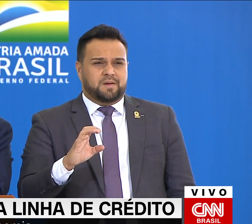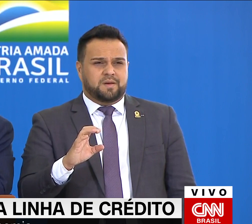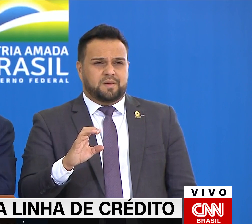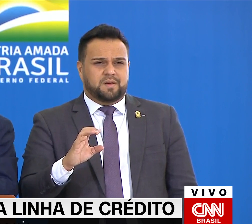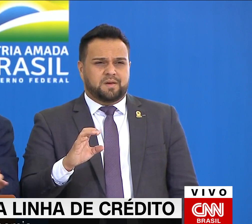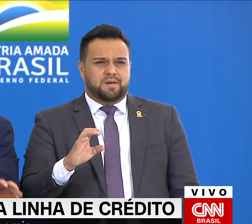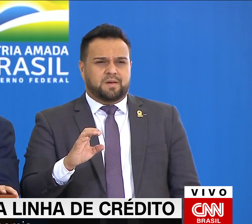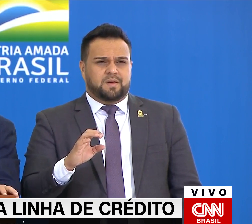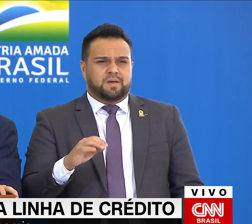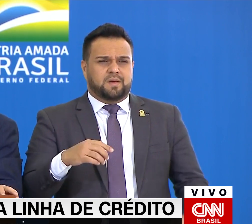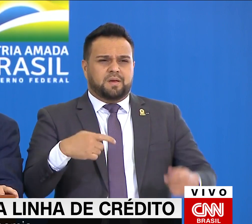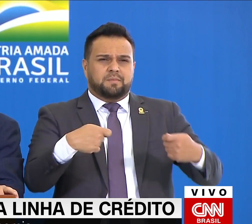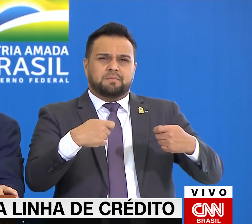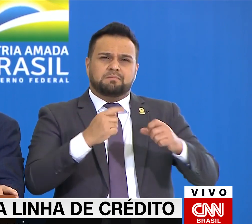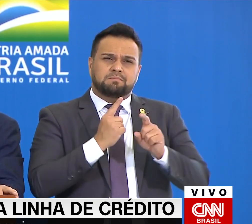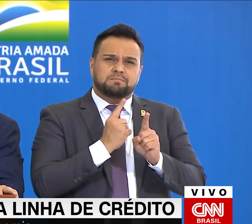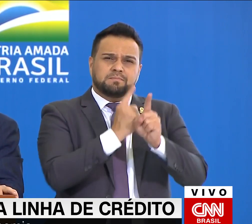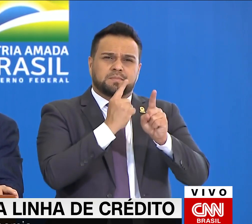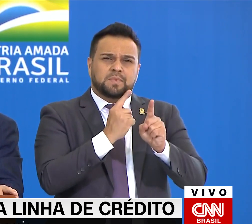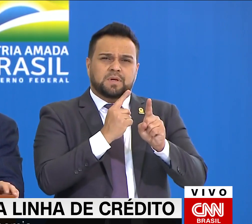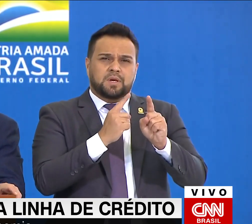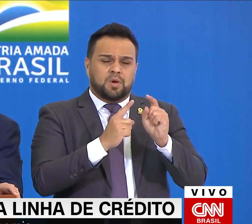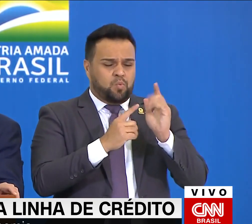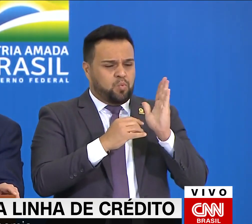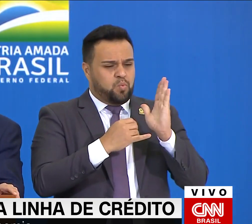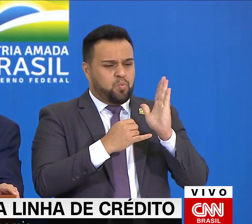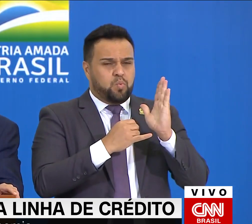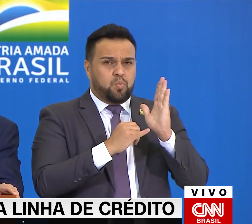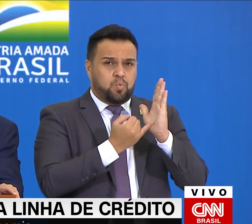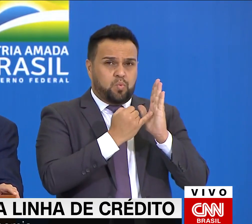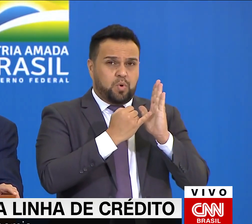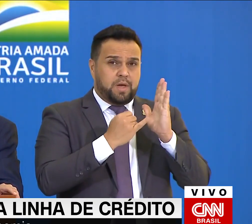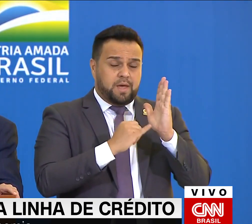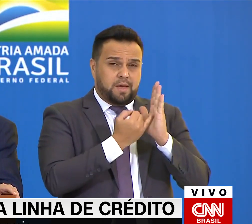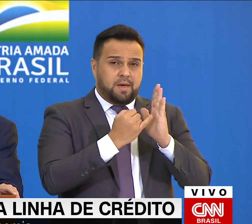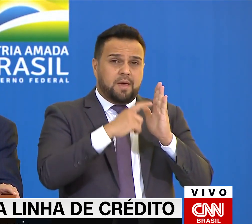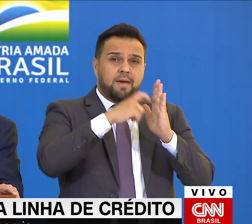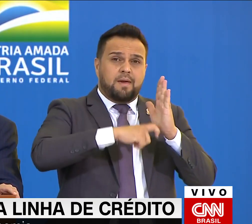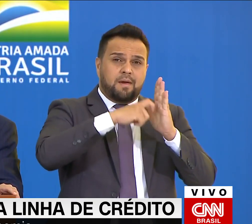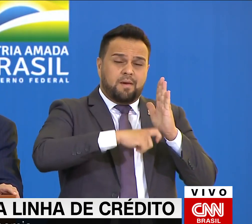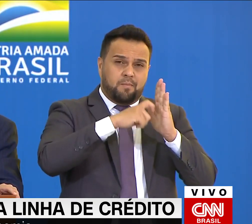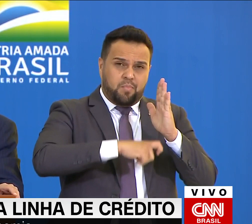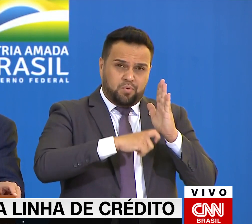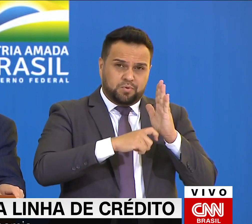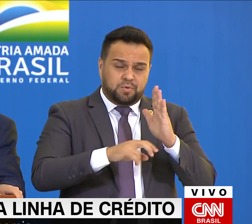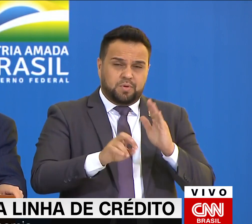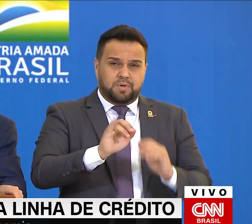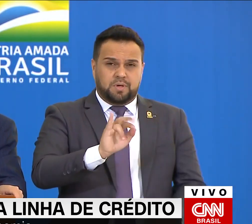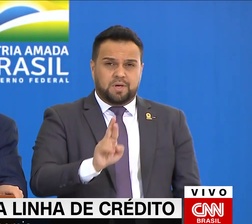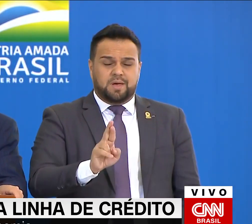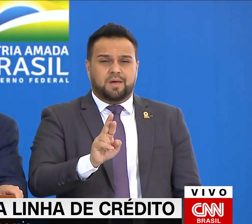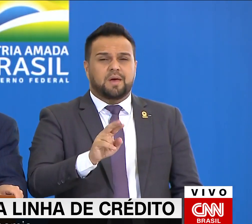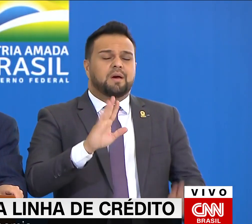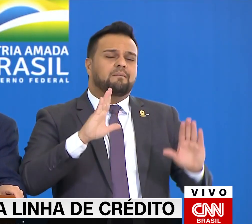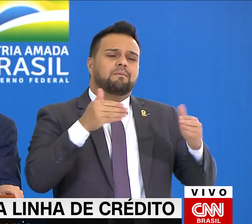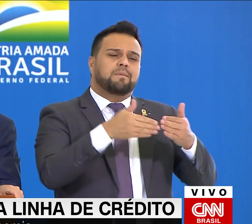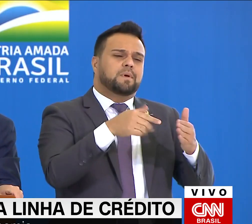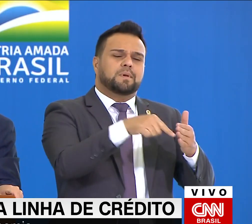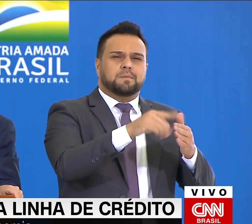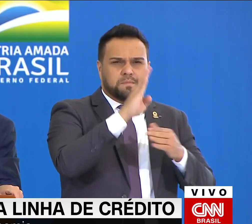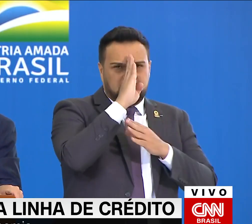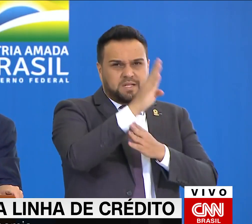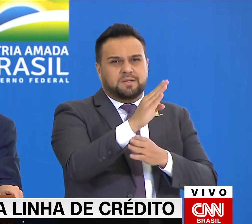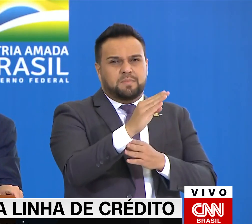E o imposto de renda é a fonte de recursos para o